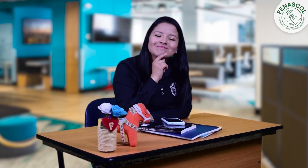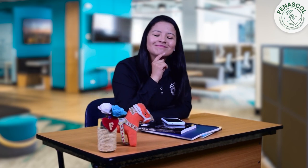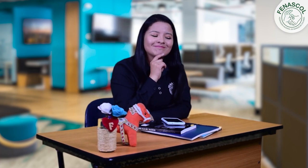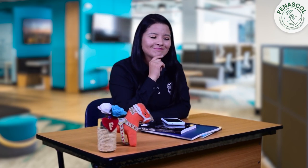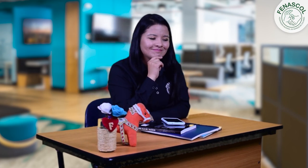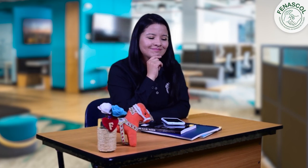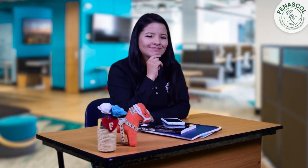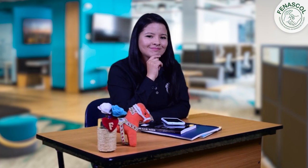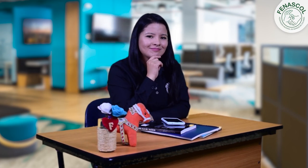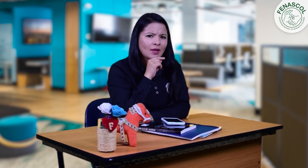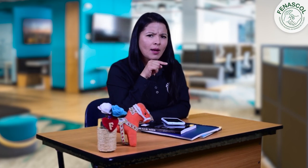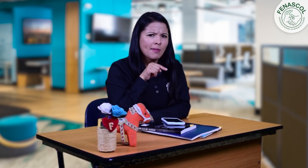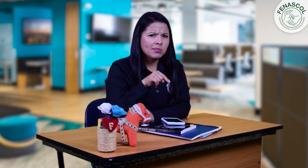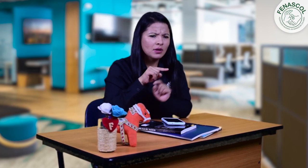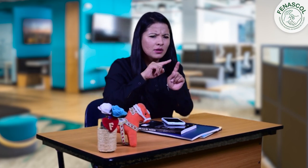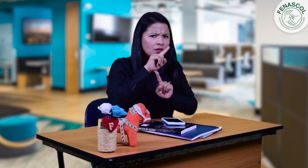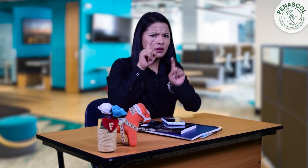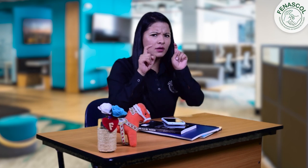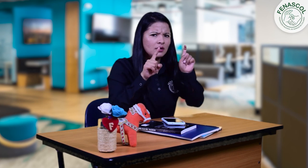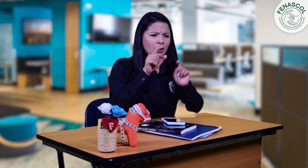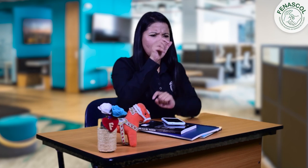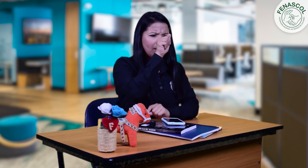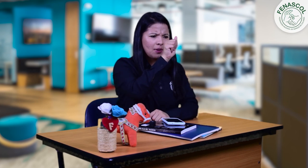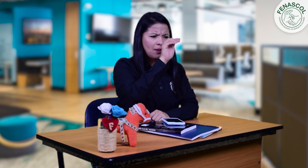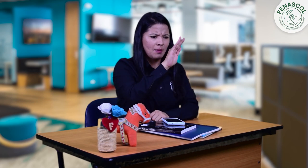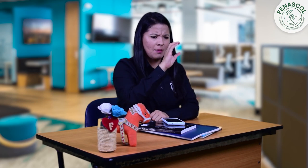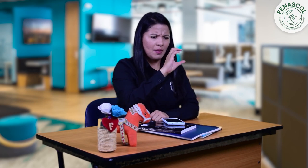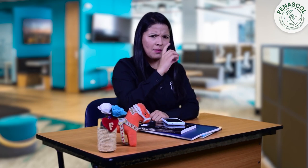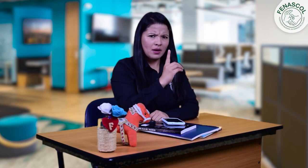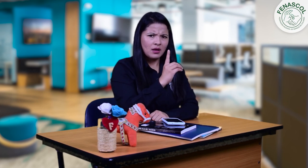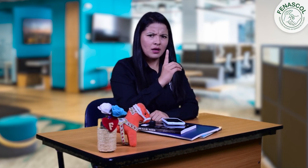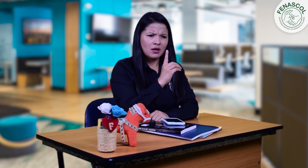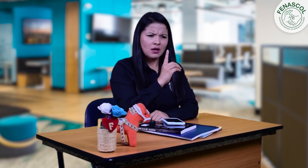Pero miremos qué opciones de respuesta encontrábamos.